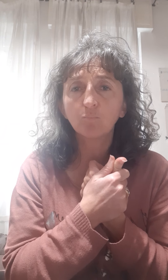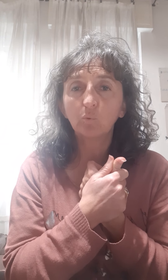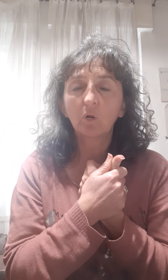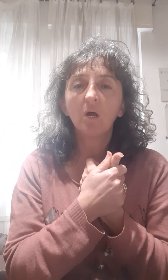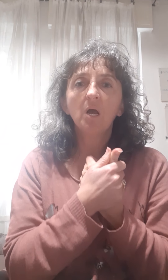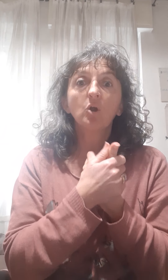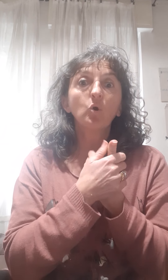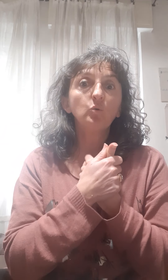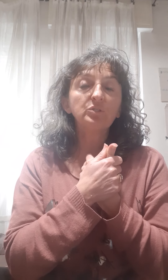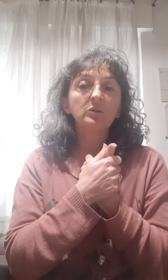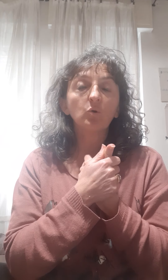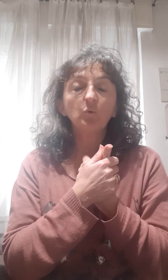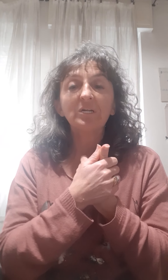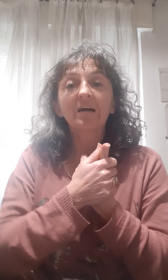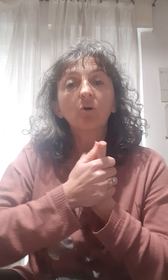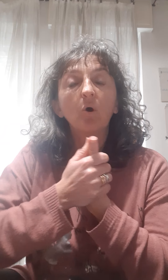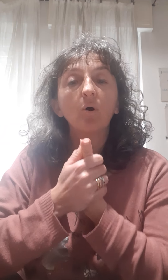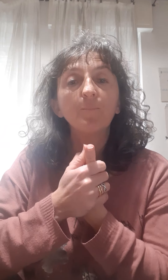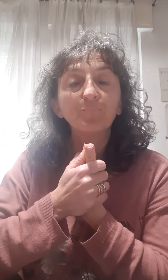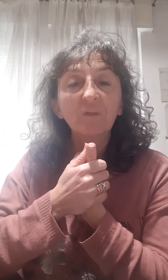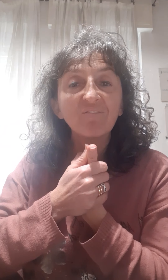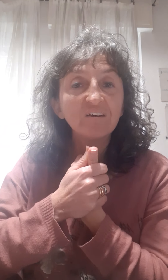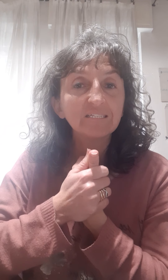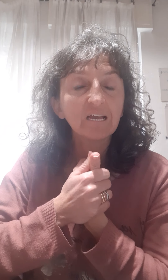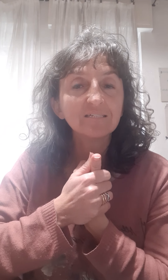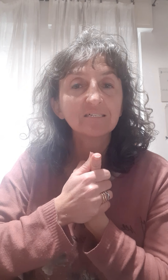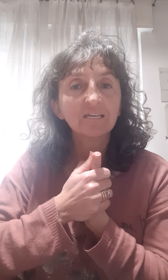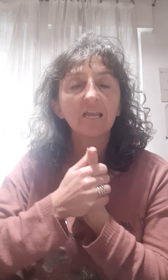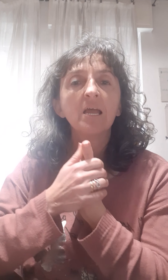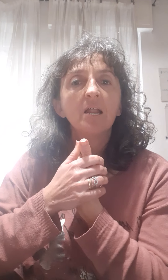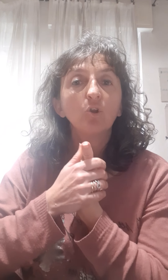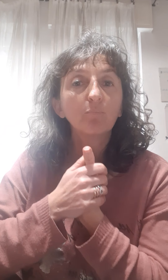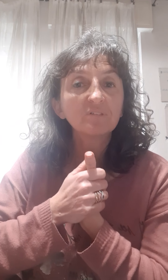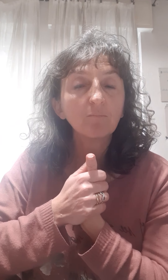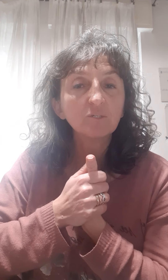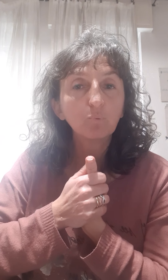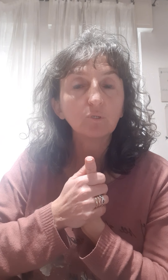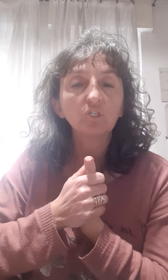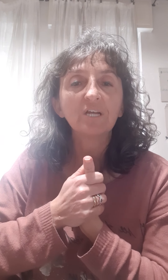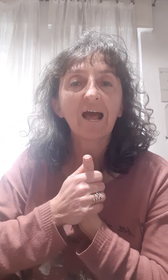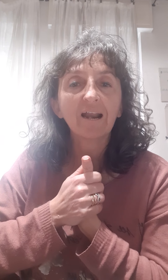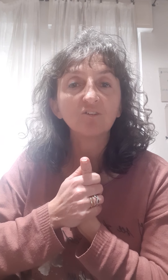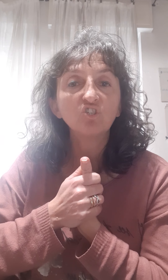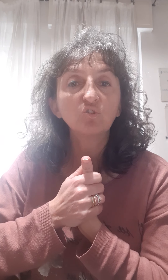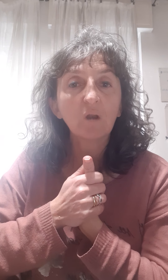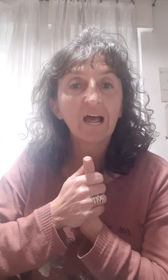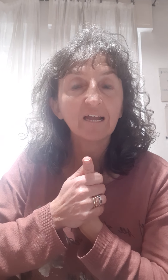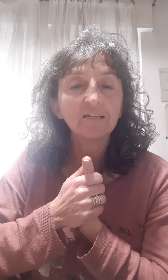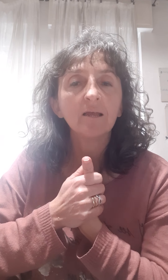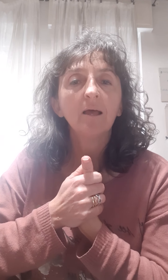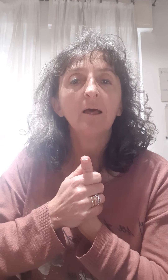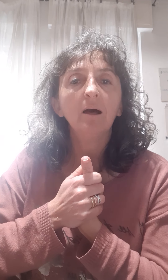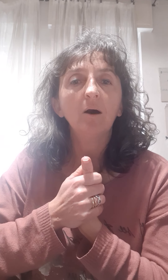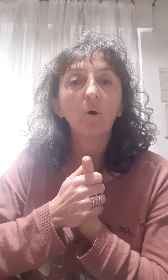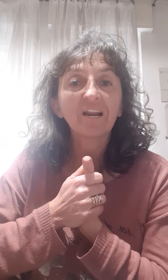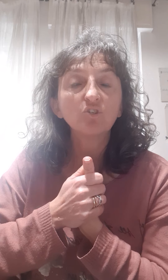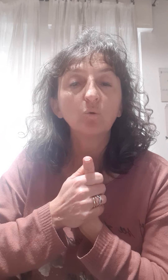puro, con l'unica avvertenza che non possiamo esporci a raggi solari o ai raggi